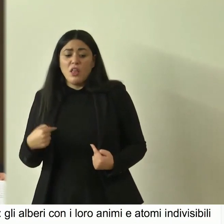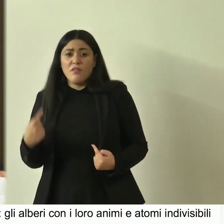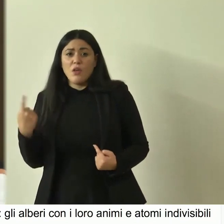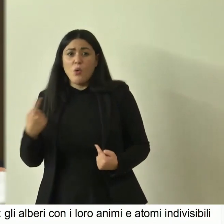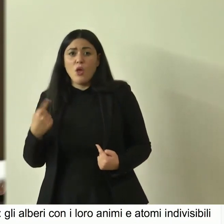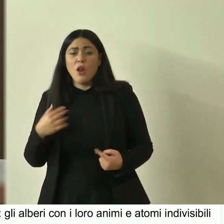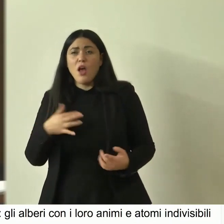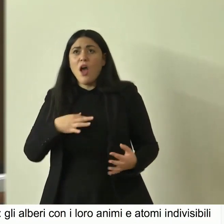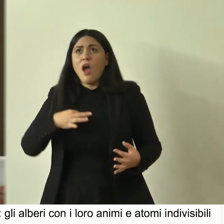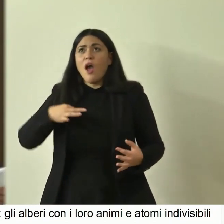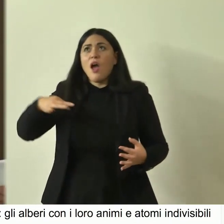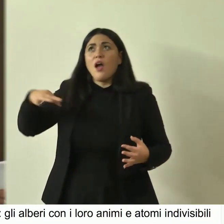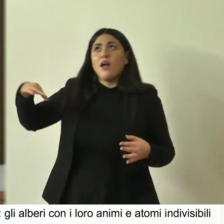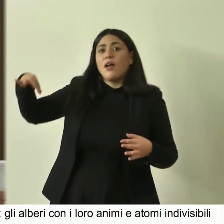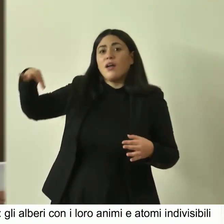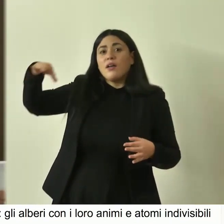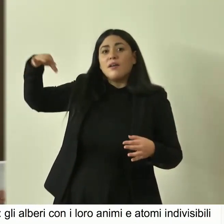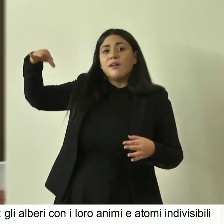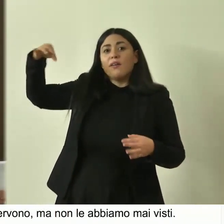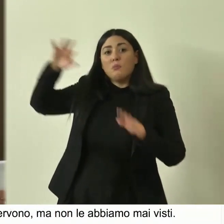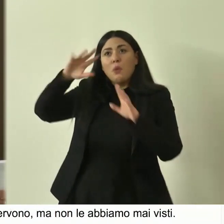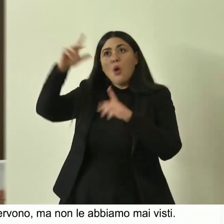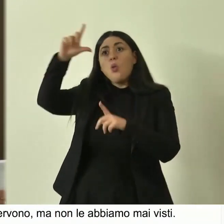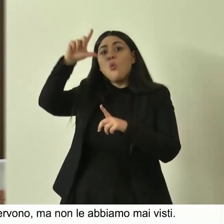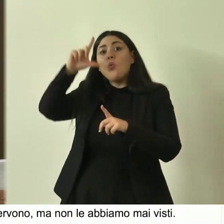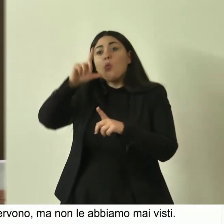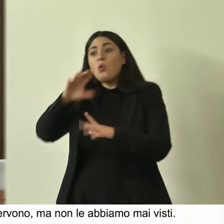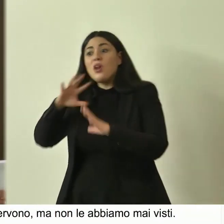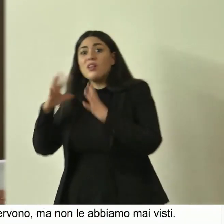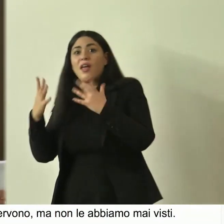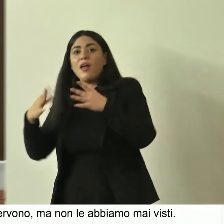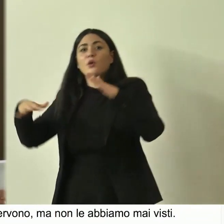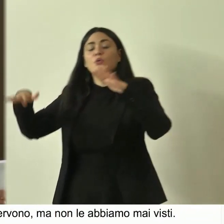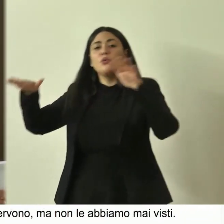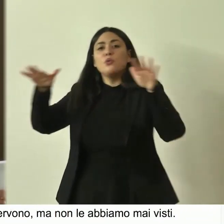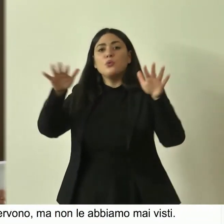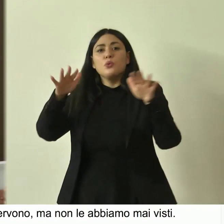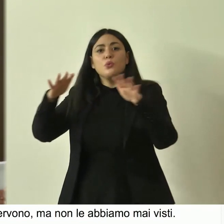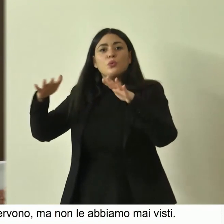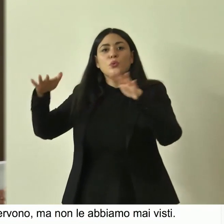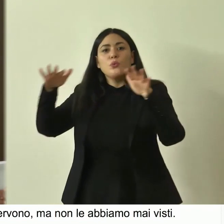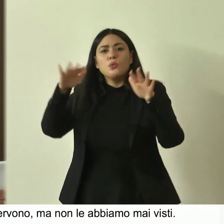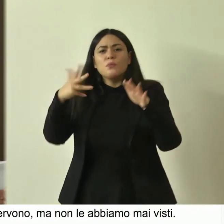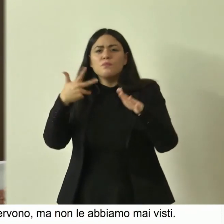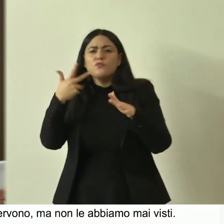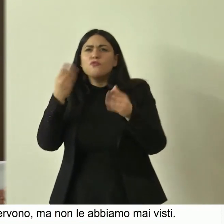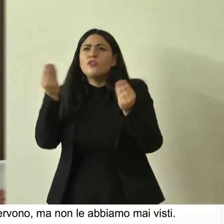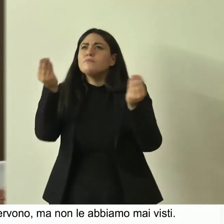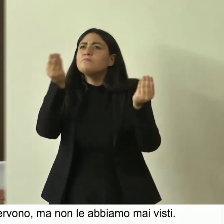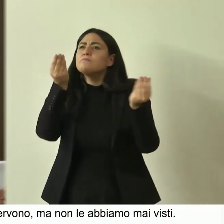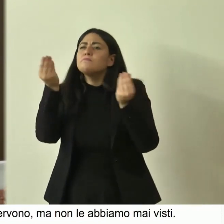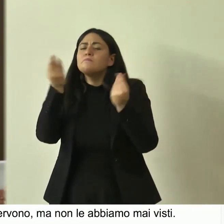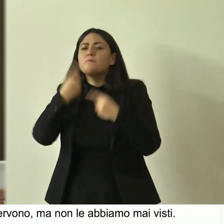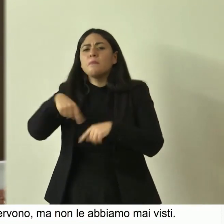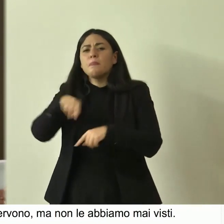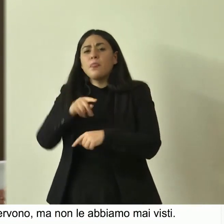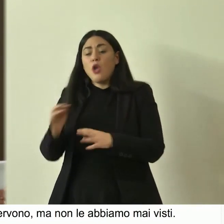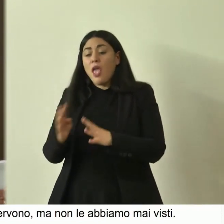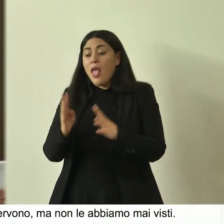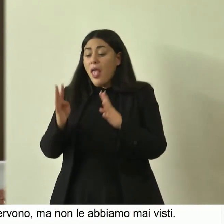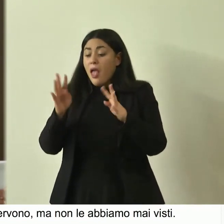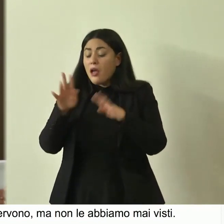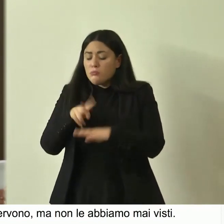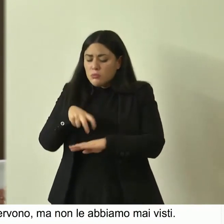anime che vagavano tra la luna e la terra ma gli inganni sono molti e le suggestioni bisogna inginocchiarsi nell'erba alta